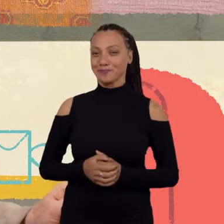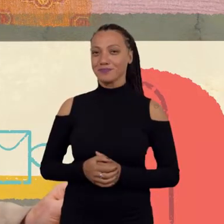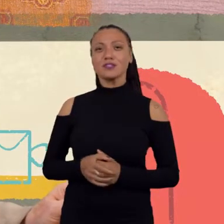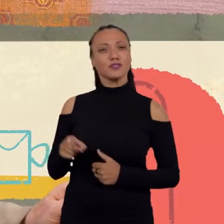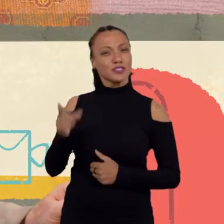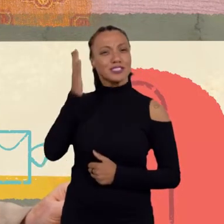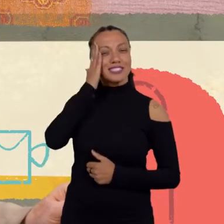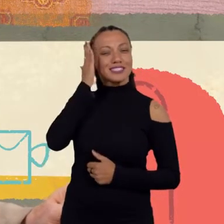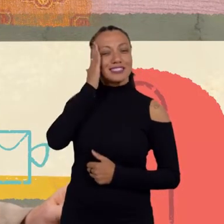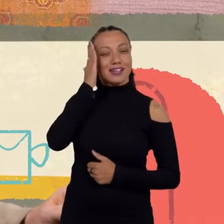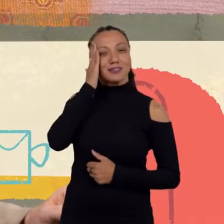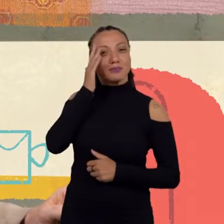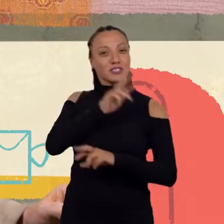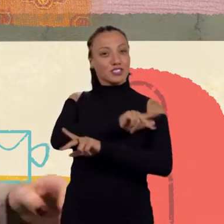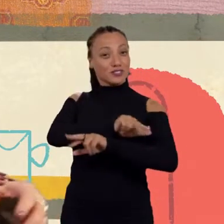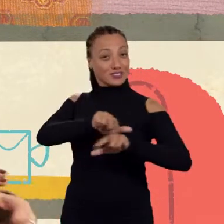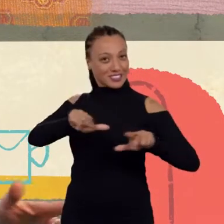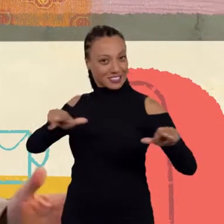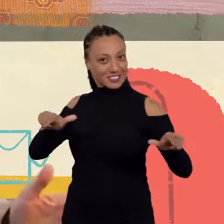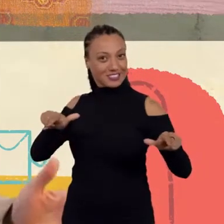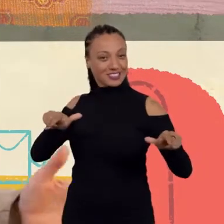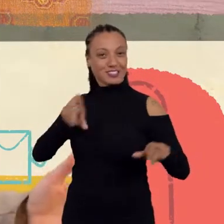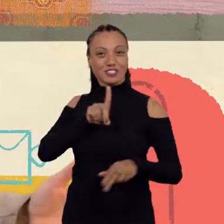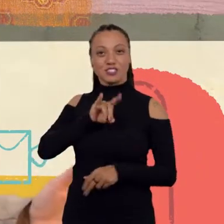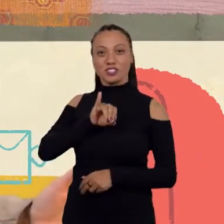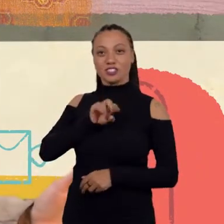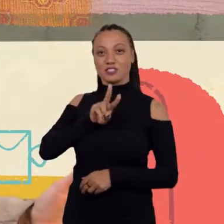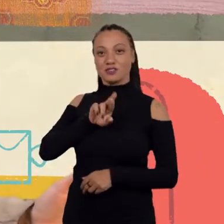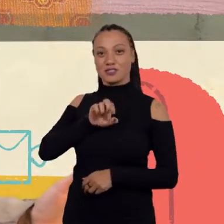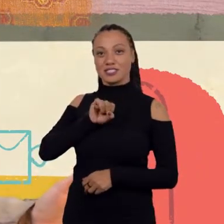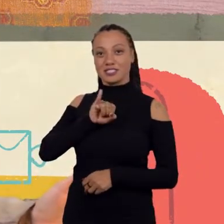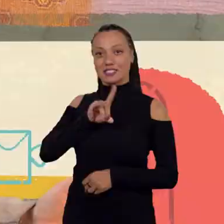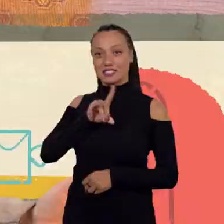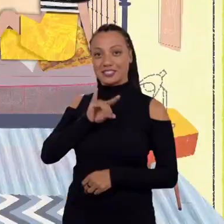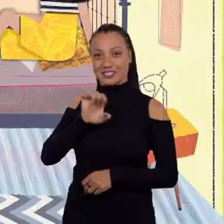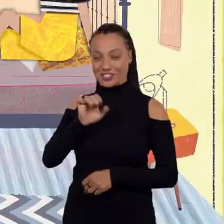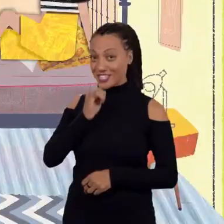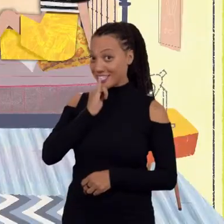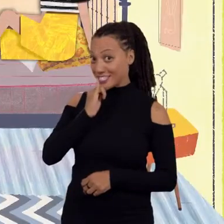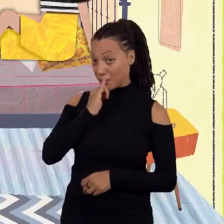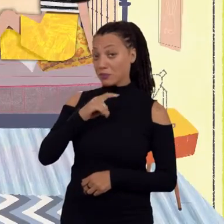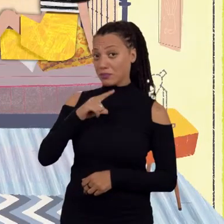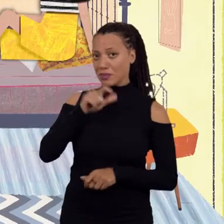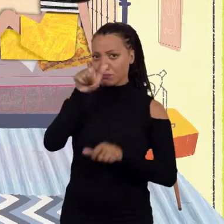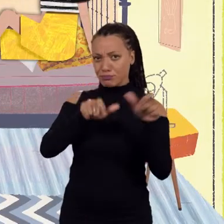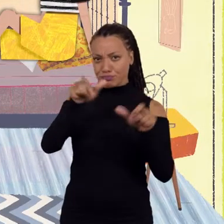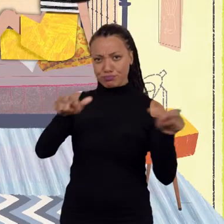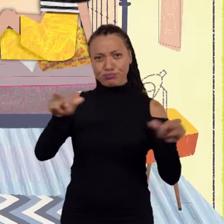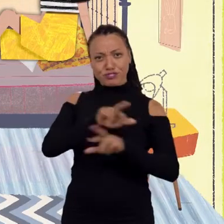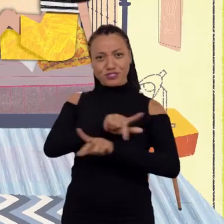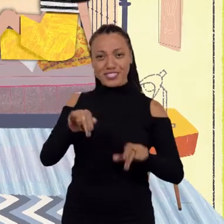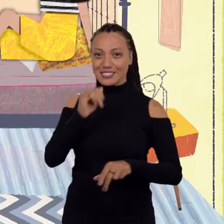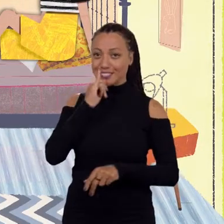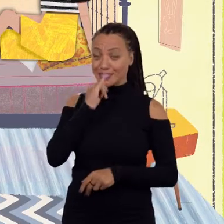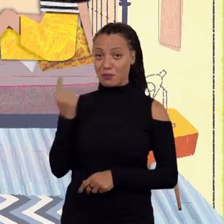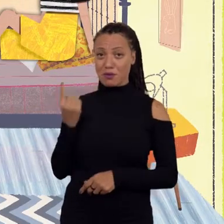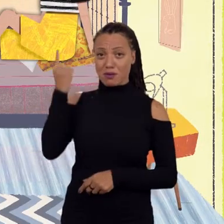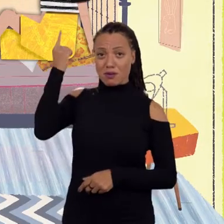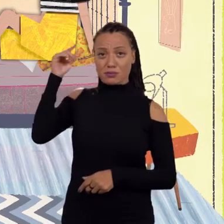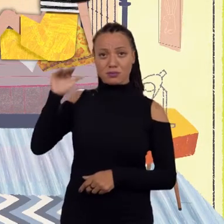isso. Você vê que tem pessoas diferentes ao teu redor. Pessoas que são altas, baixas, loiras, morenas,